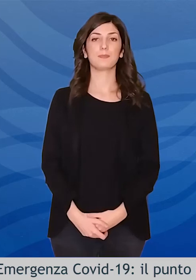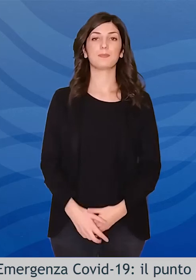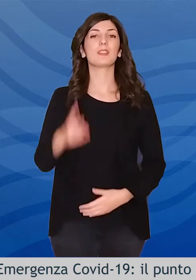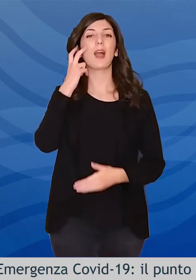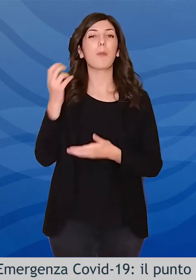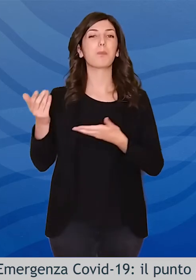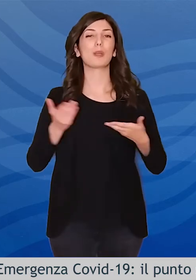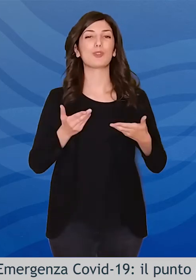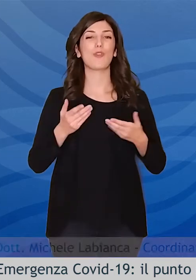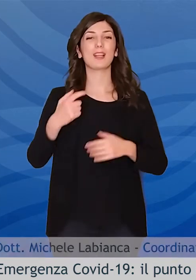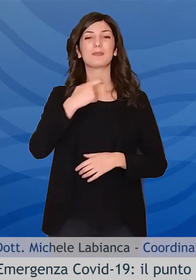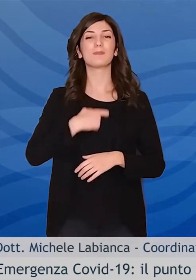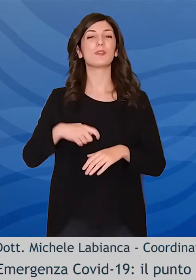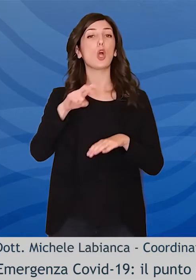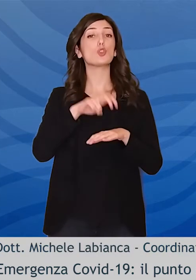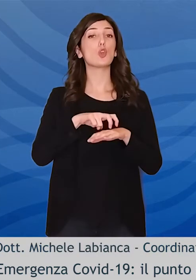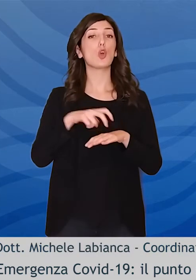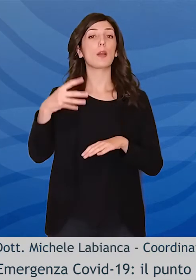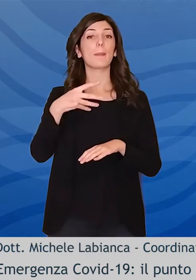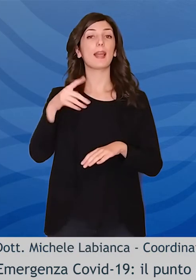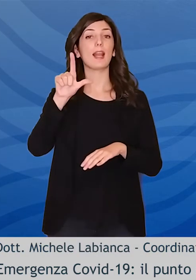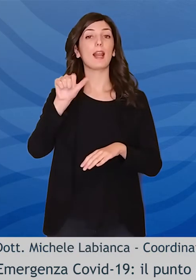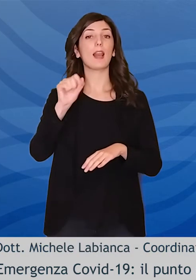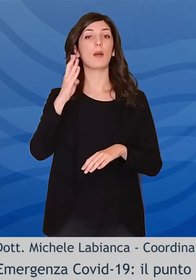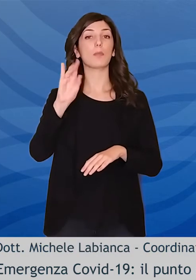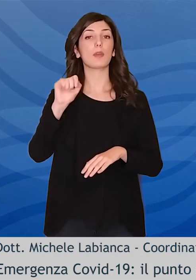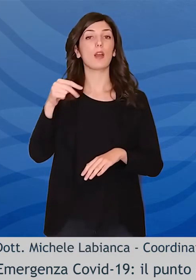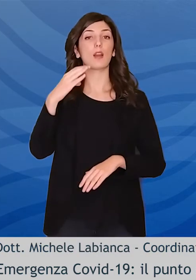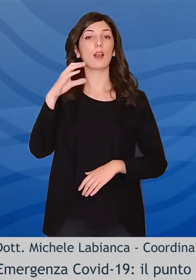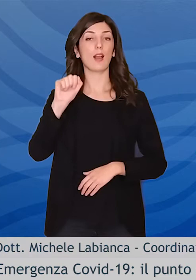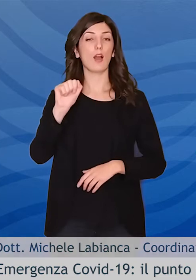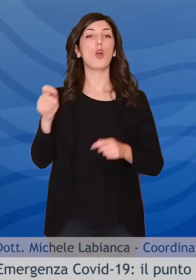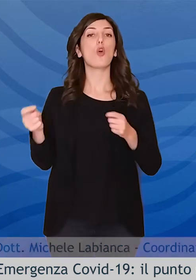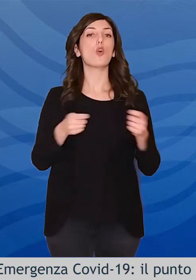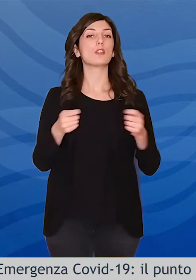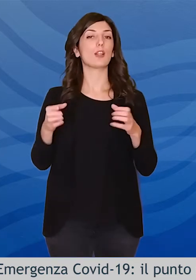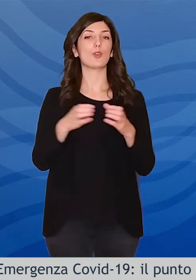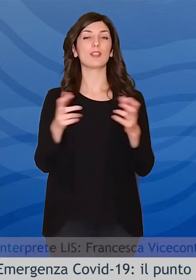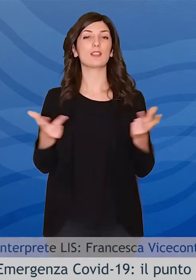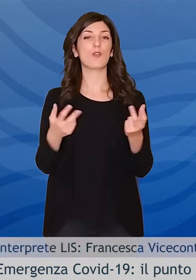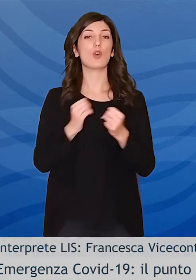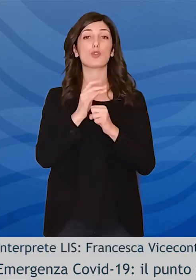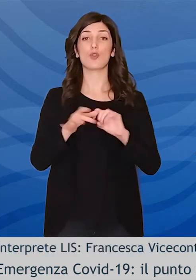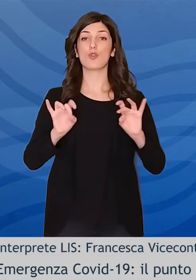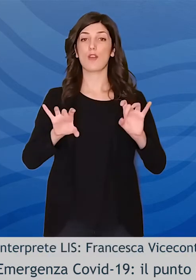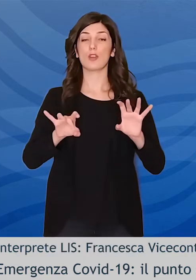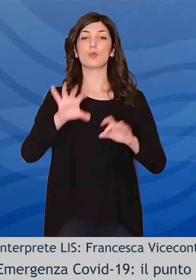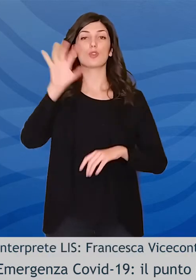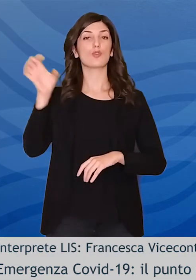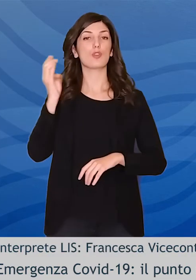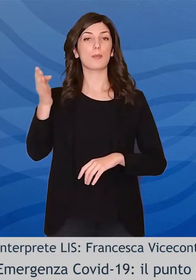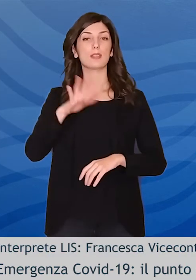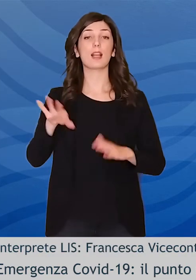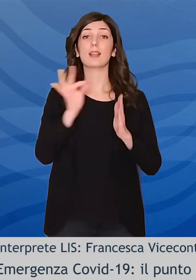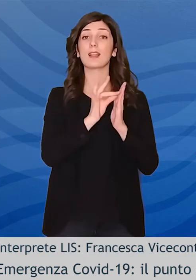Ben trovati, sono il dottor Michele Labianca, coordinatore della Task Force Coronavirus della Regione Basilicata. I dati riferiti al